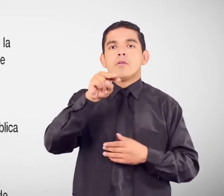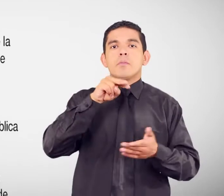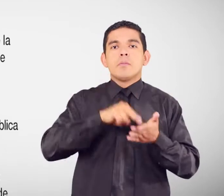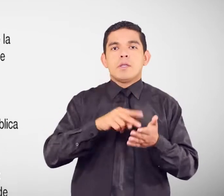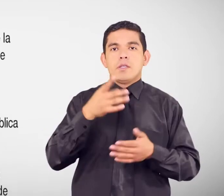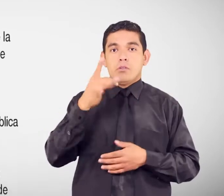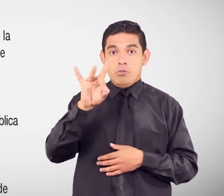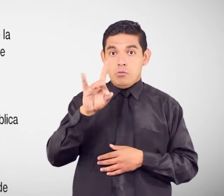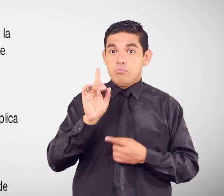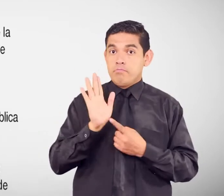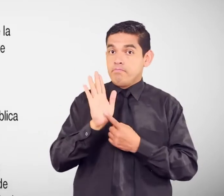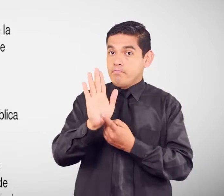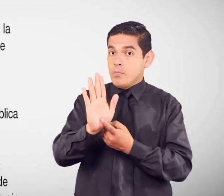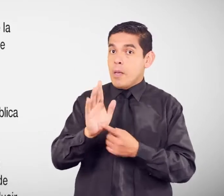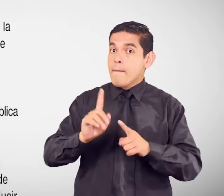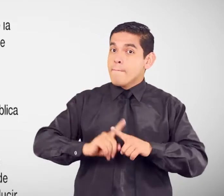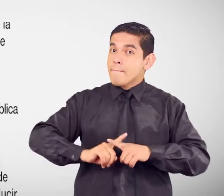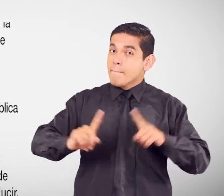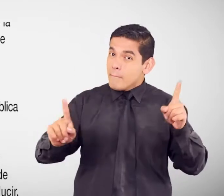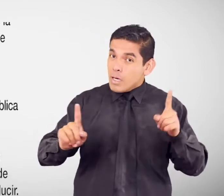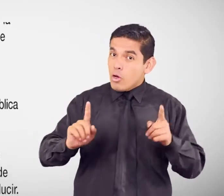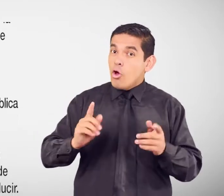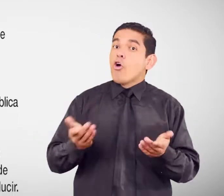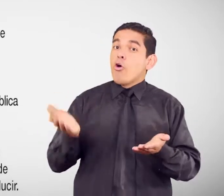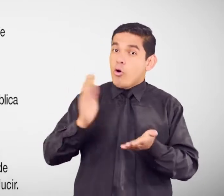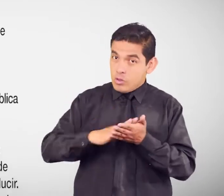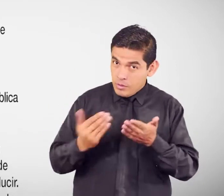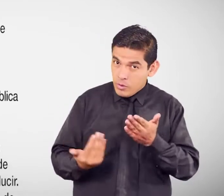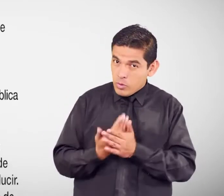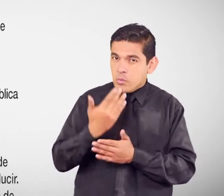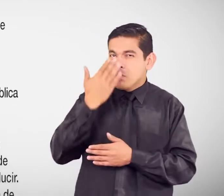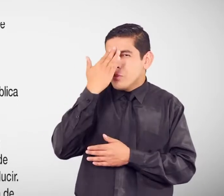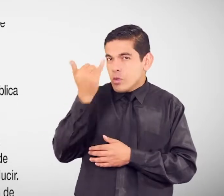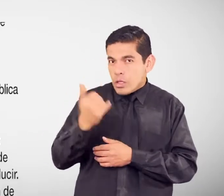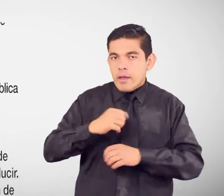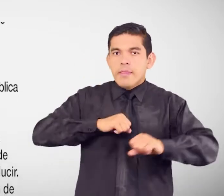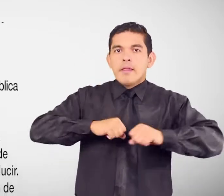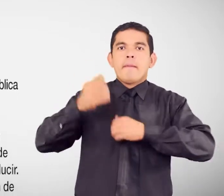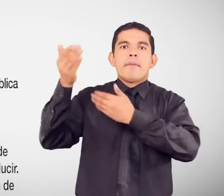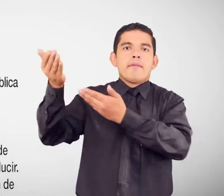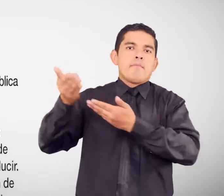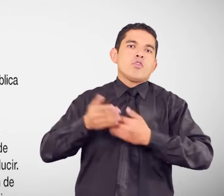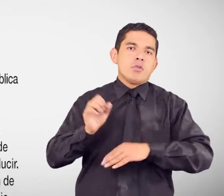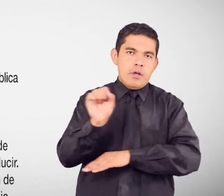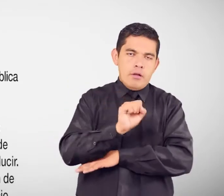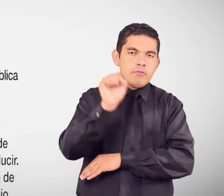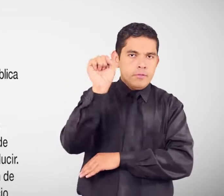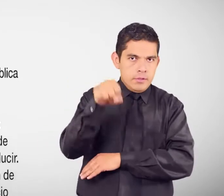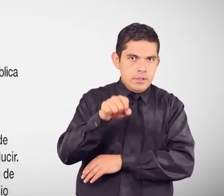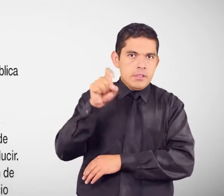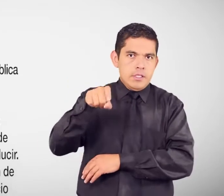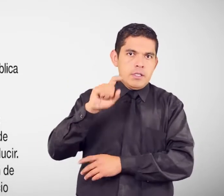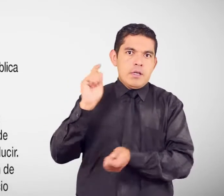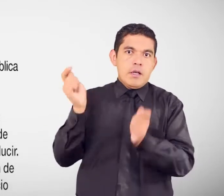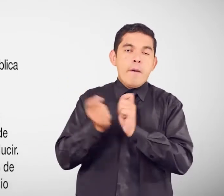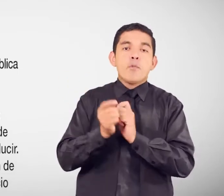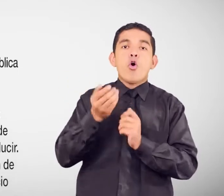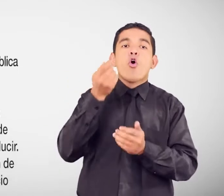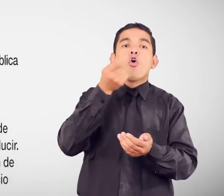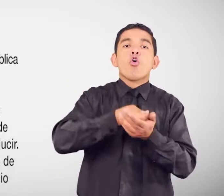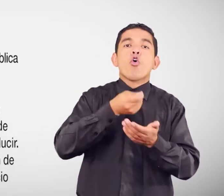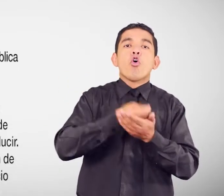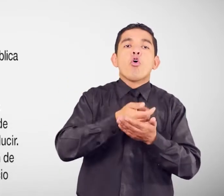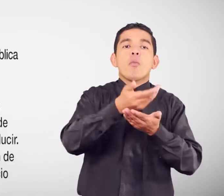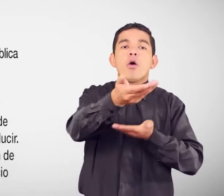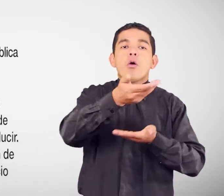Debes recalificarte Para Trámites De importación Vehicular Y o de bienes Y obtención De licencia De conducir